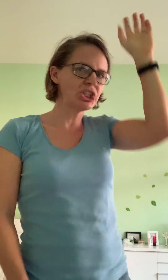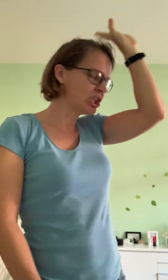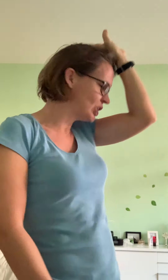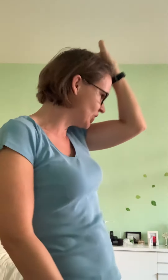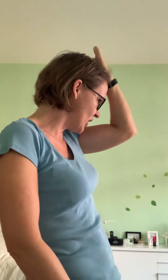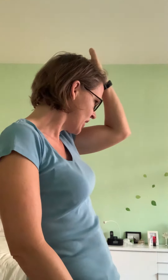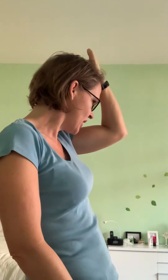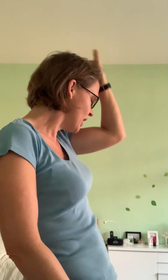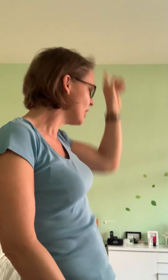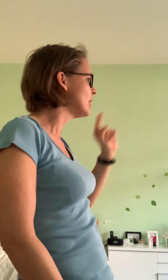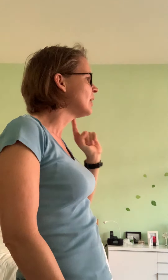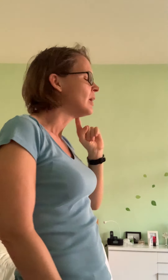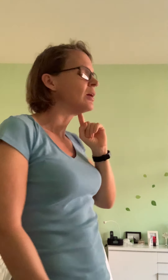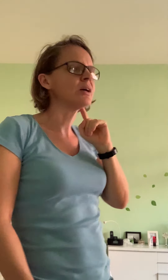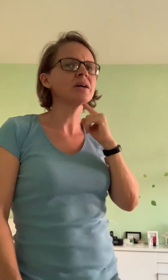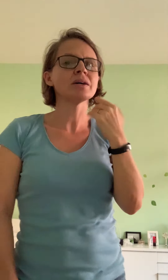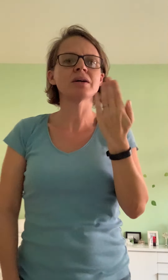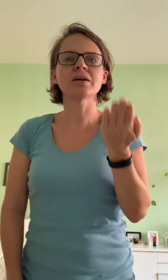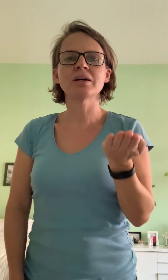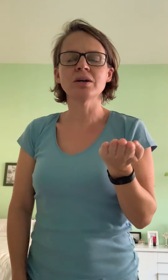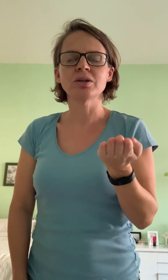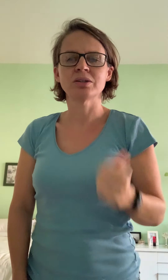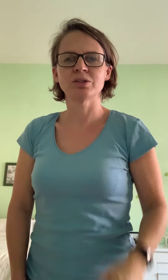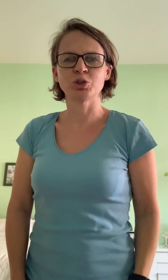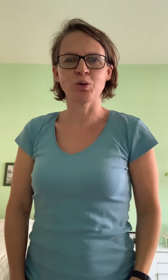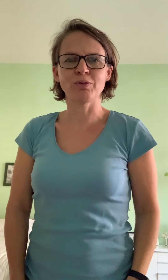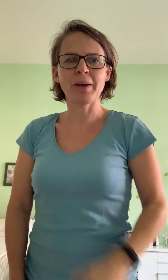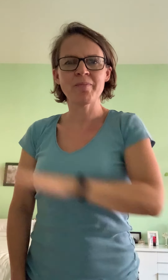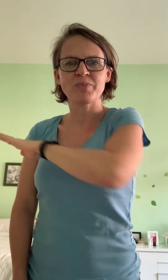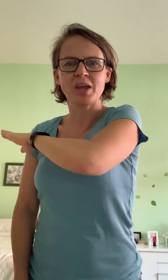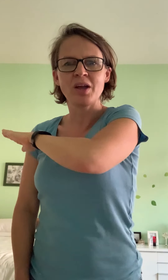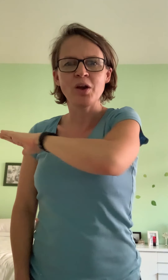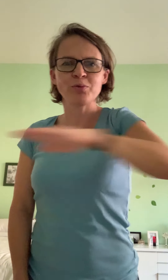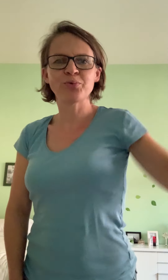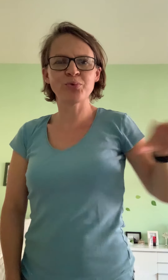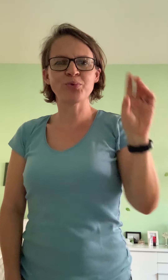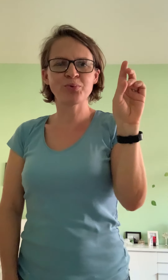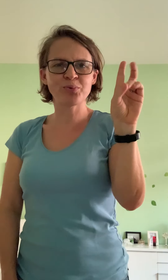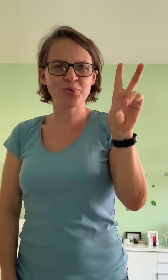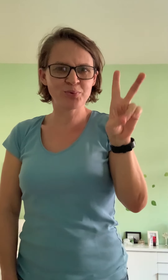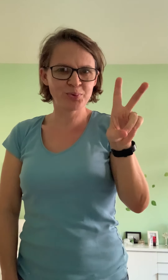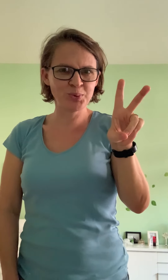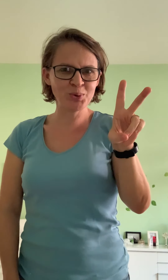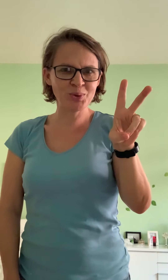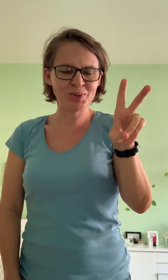Fougère. Je refais. La Fougère.